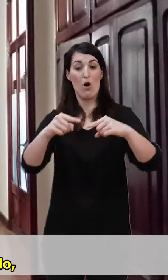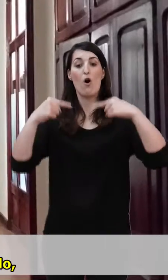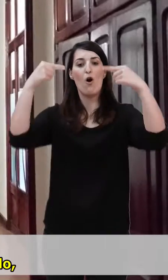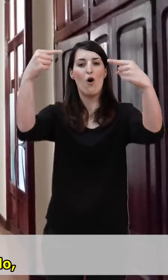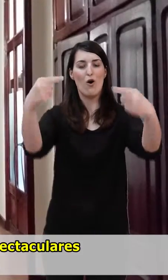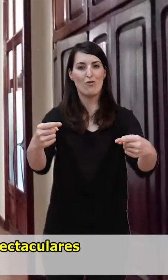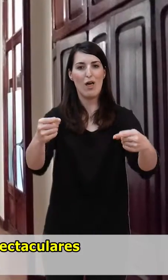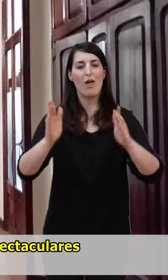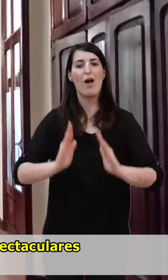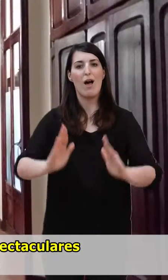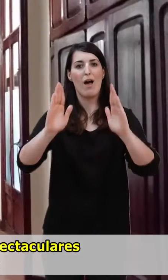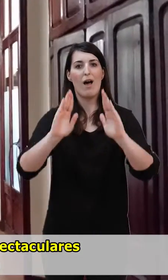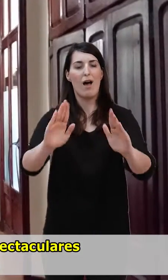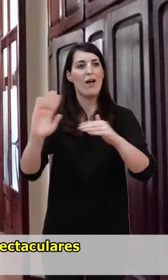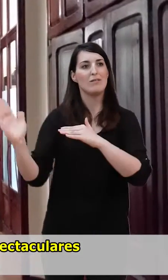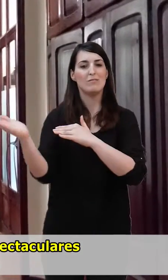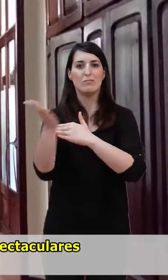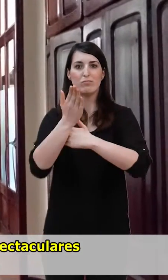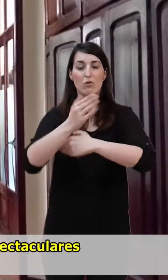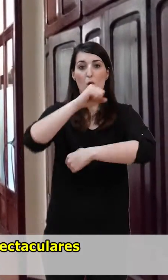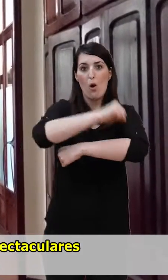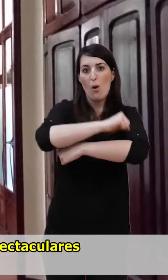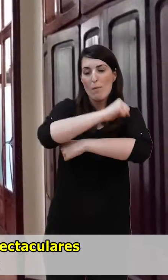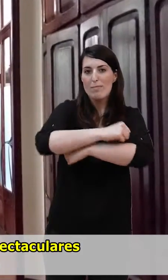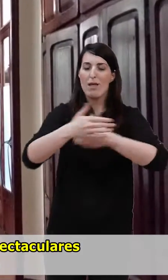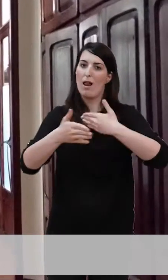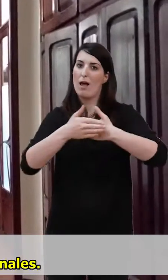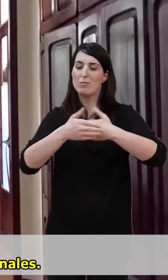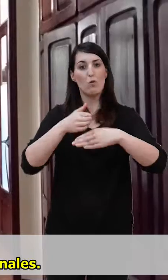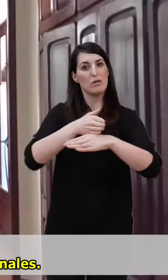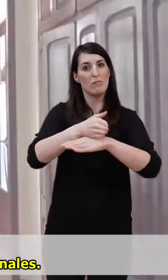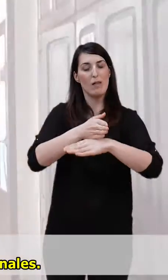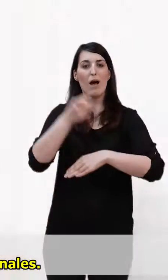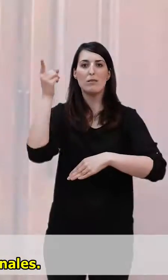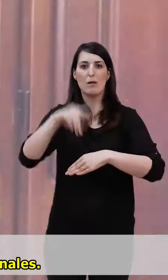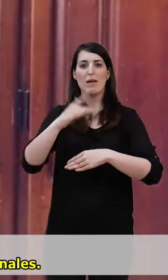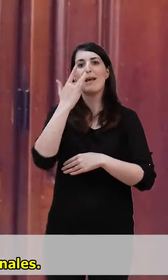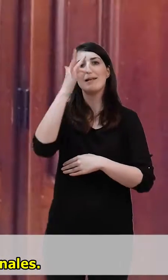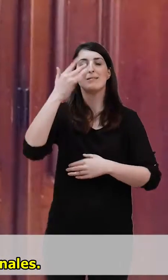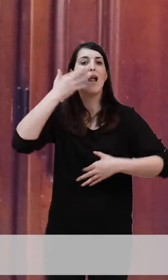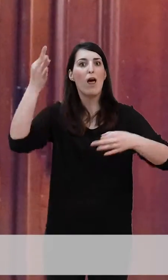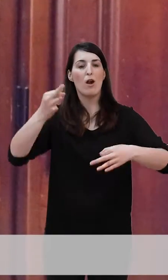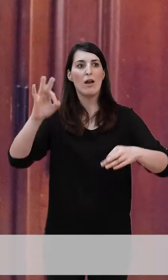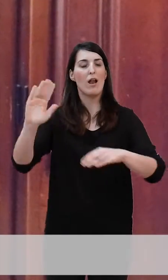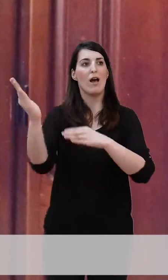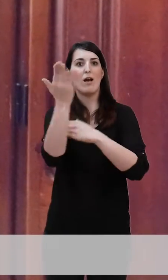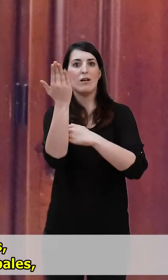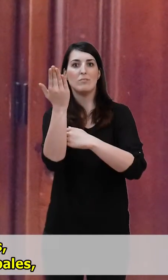del vestíbulo, el corredor sigue mostrando espectaculares aperturas de madera y también los vitrales originales.